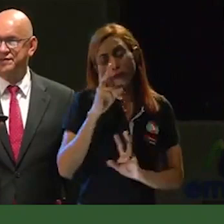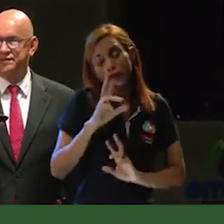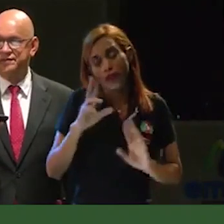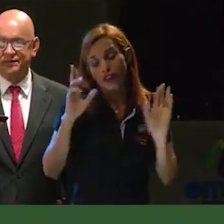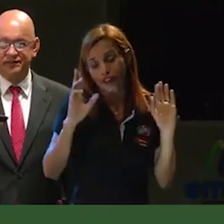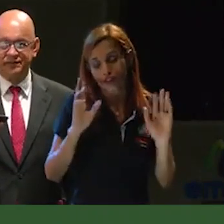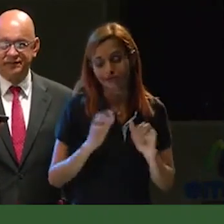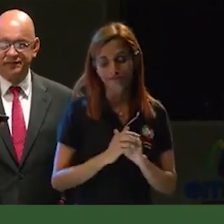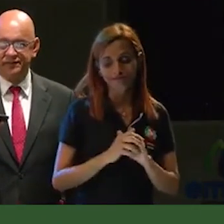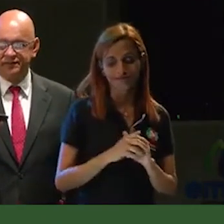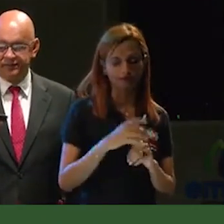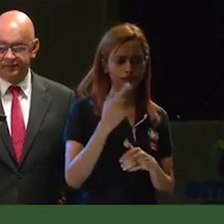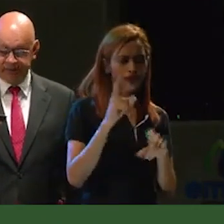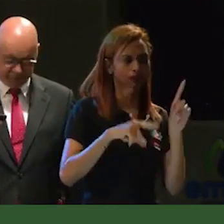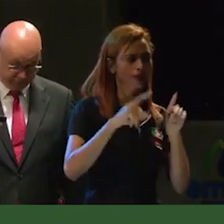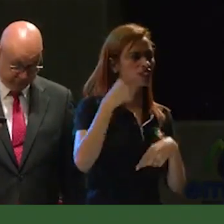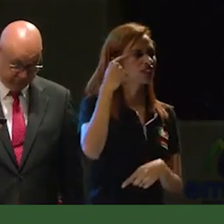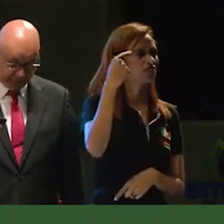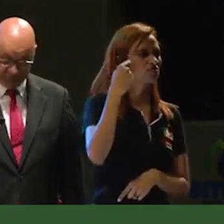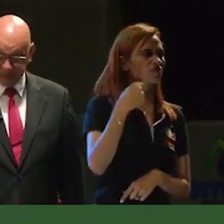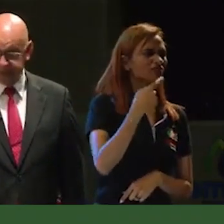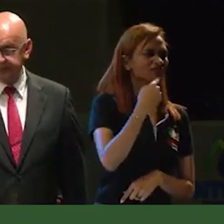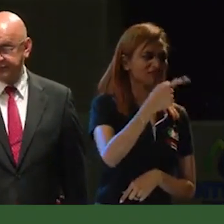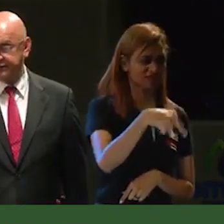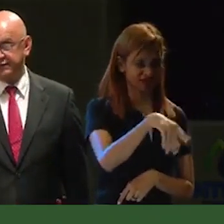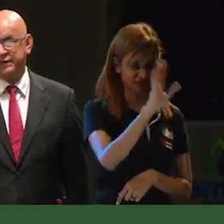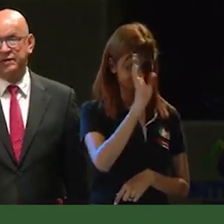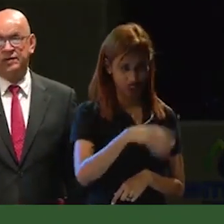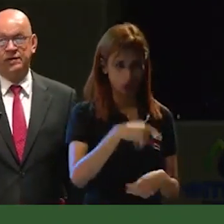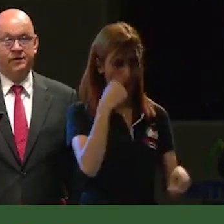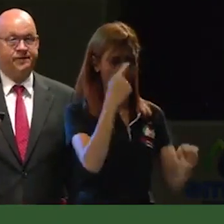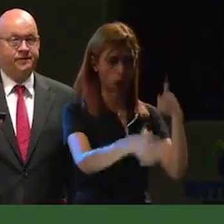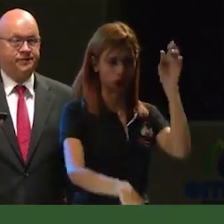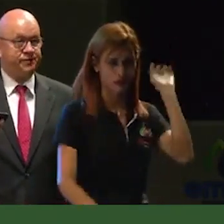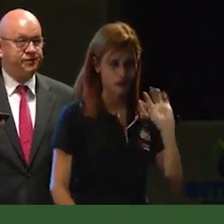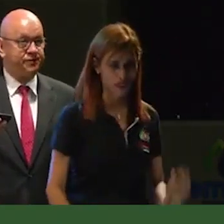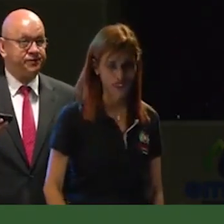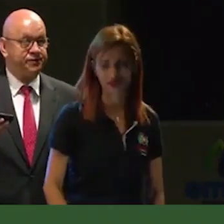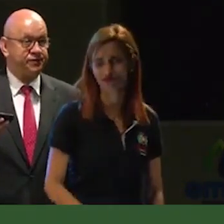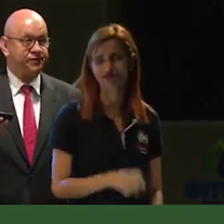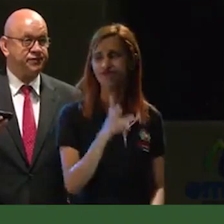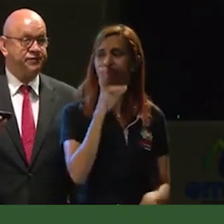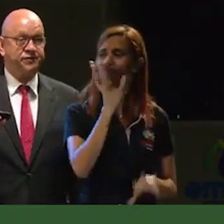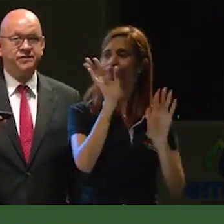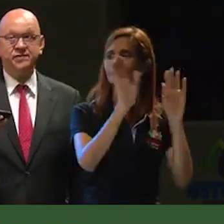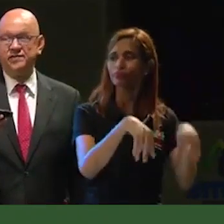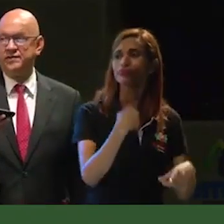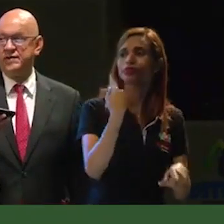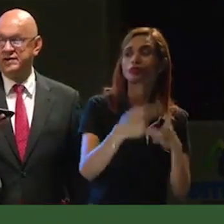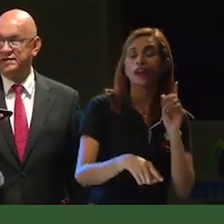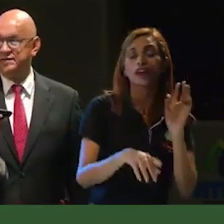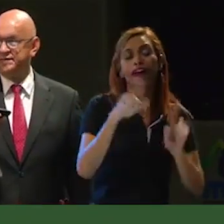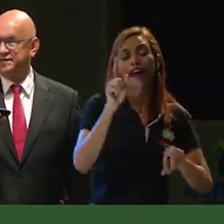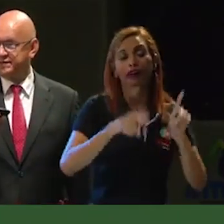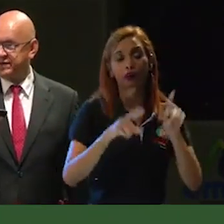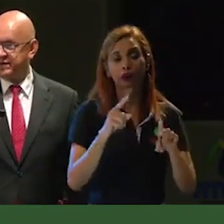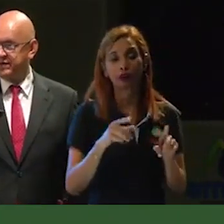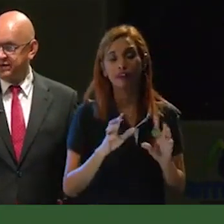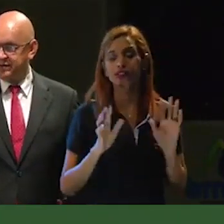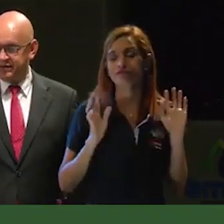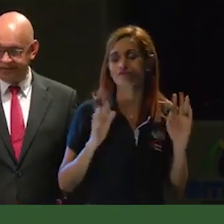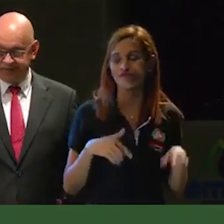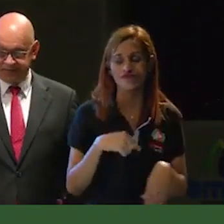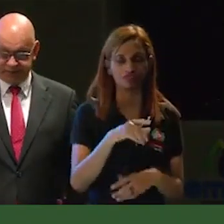que para muchos decían, eso no se puede. Y para otros escépticos y